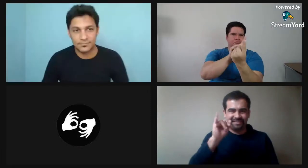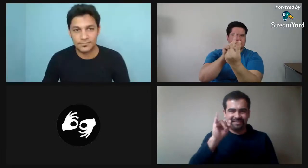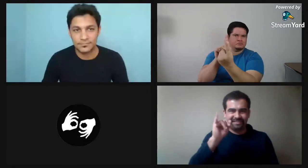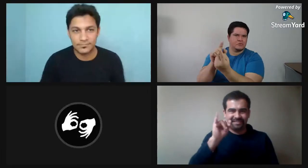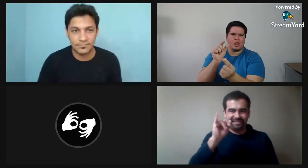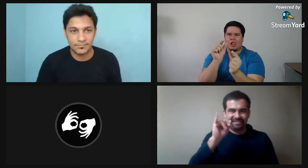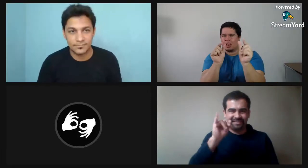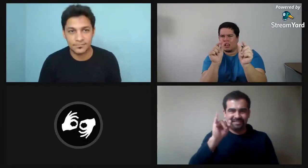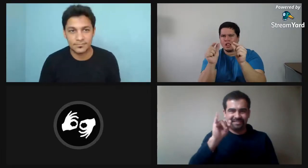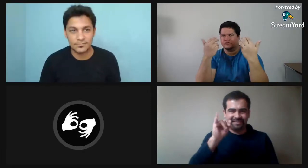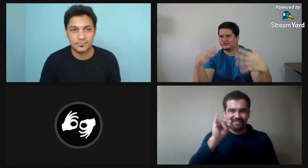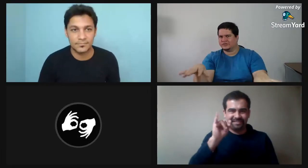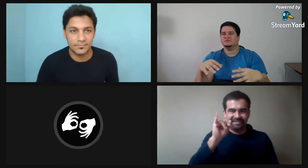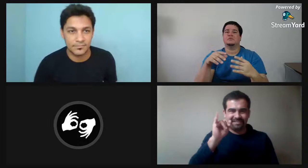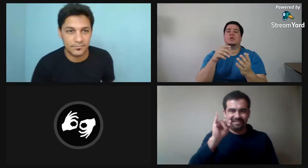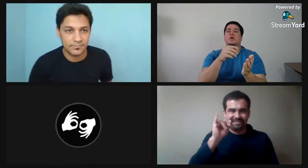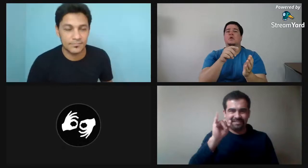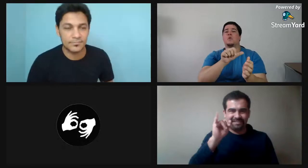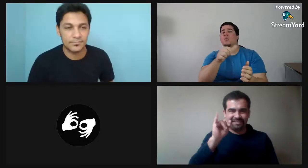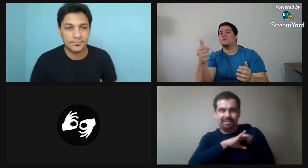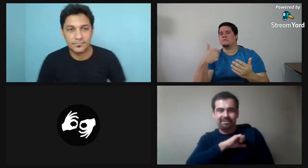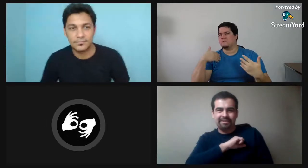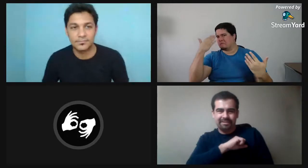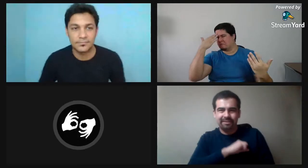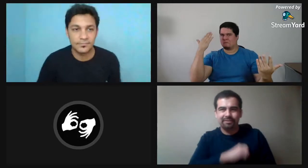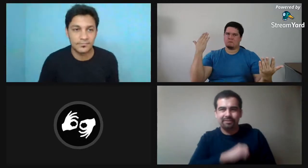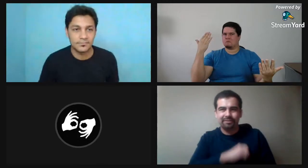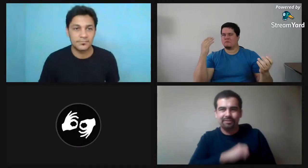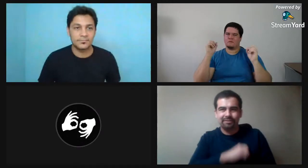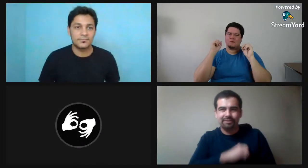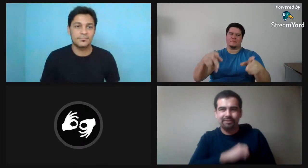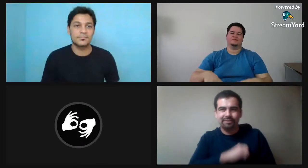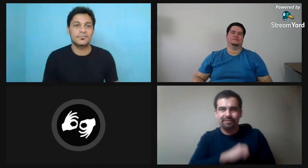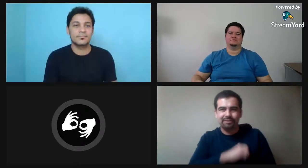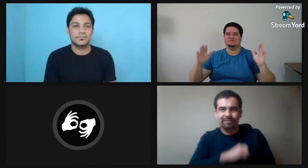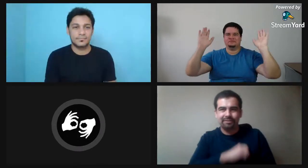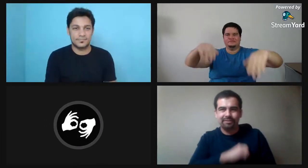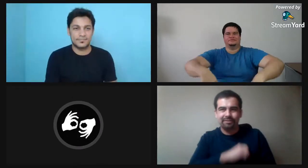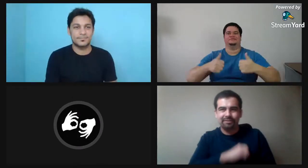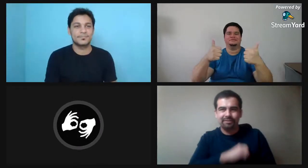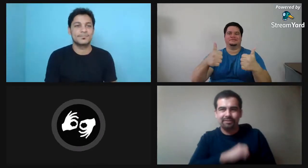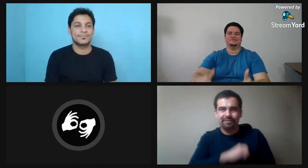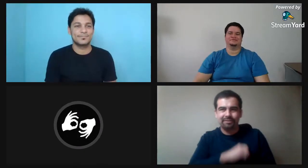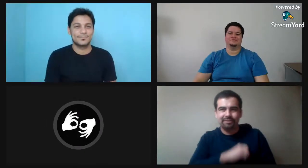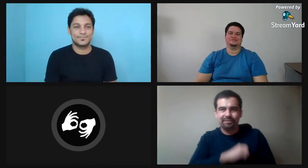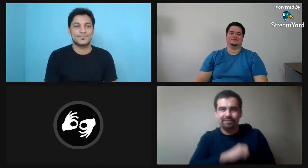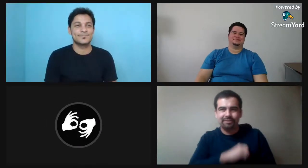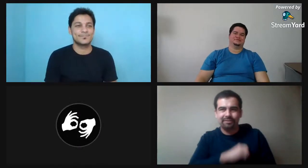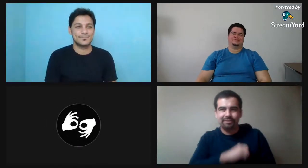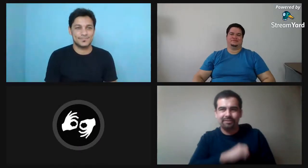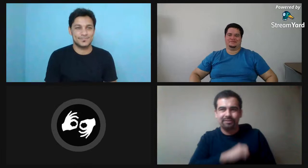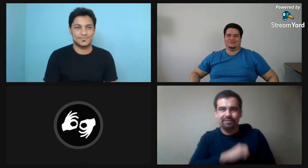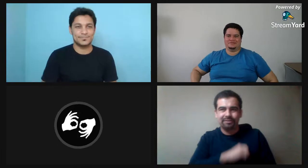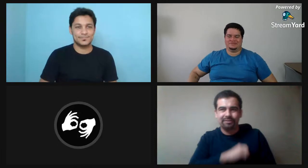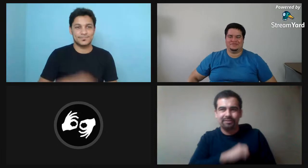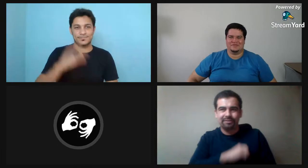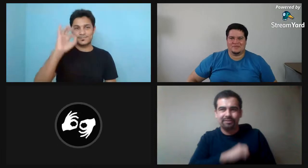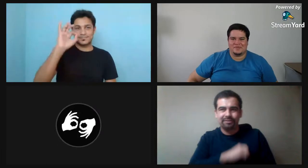Sí, en el año 2019 si no me equivoco, aquí hubo una actividad, un seminario y él vino acá.